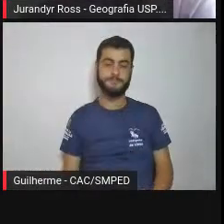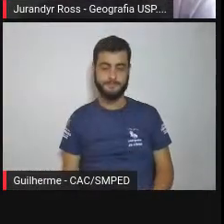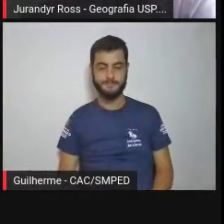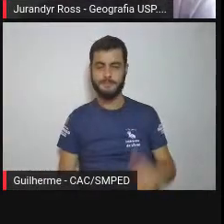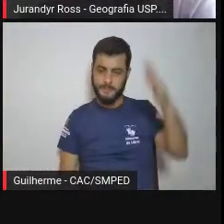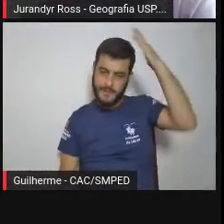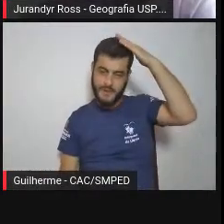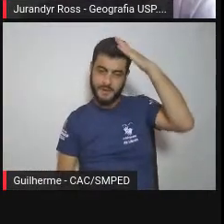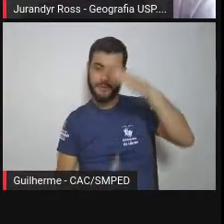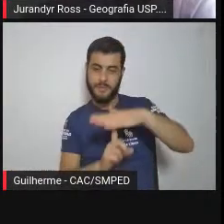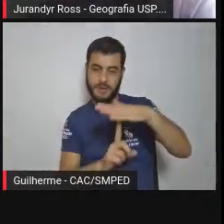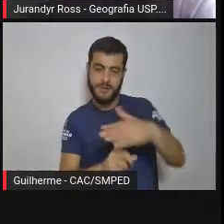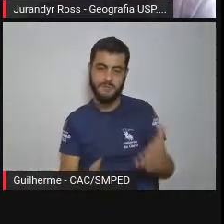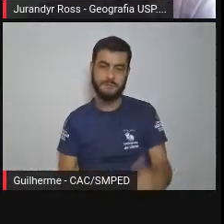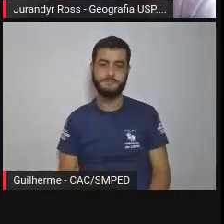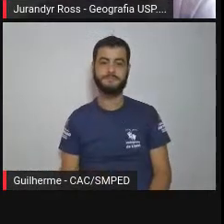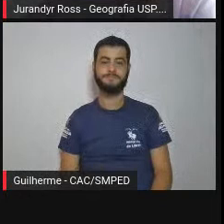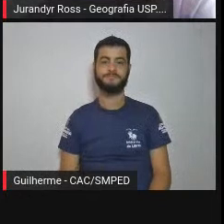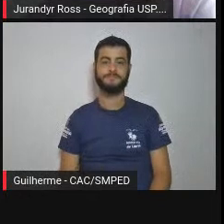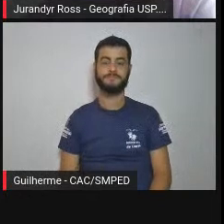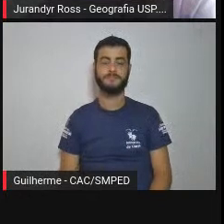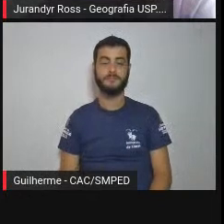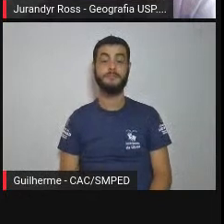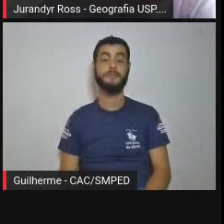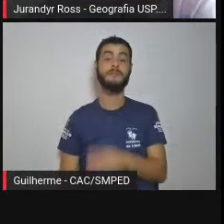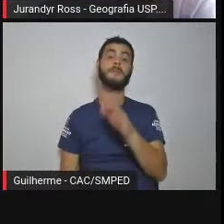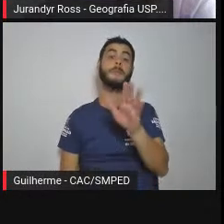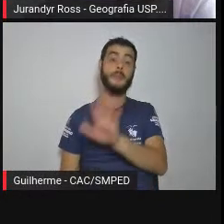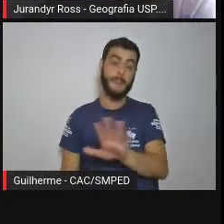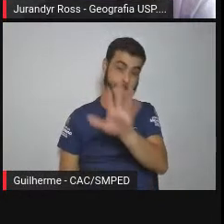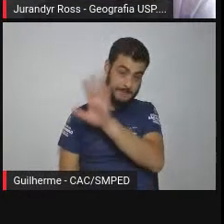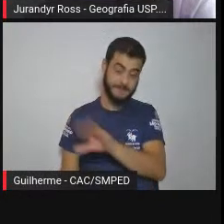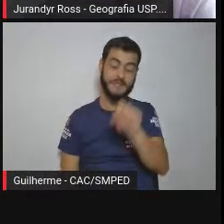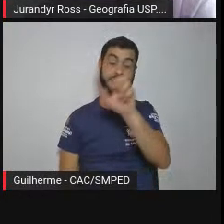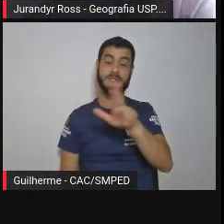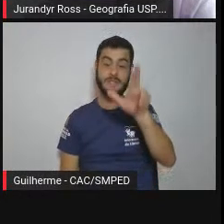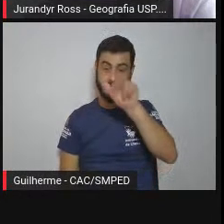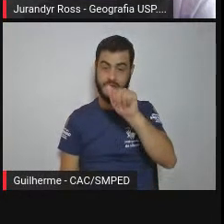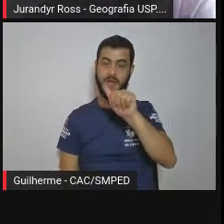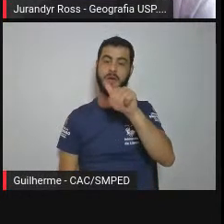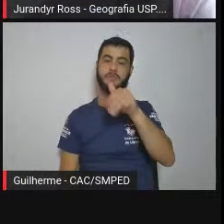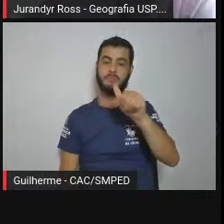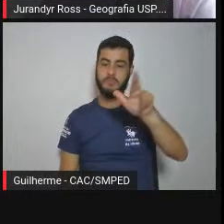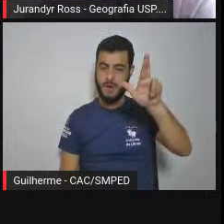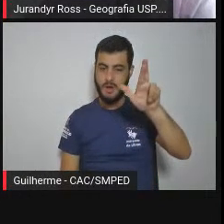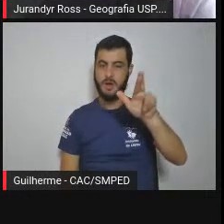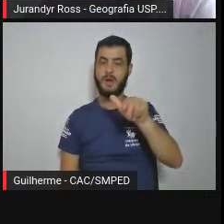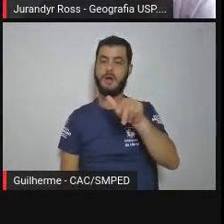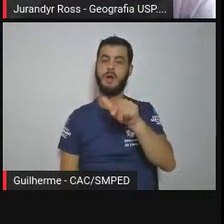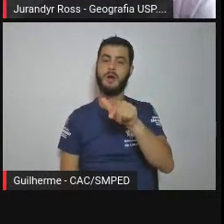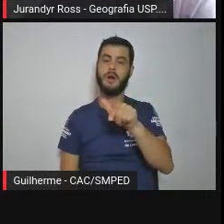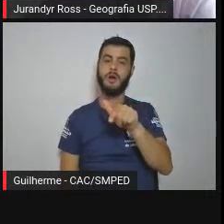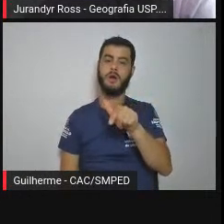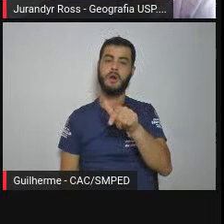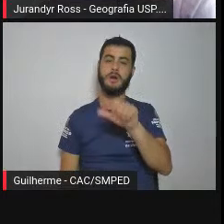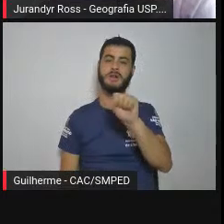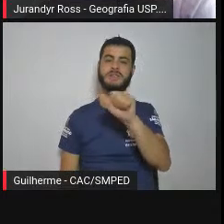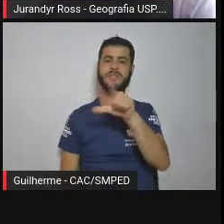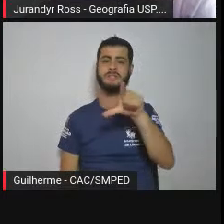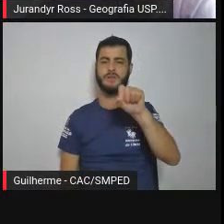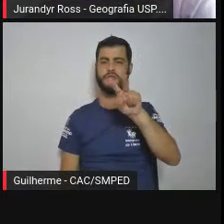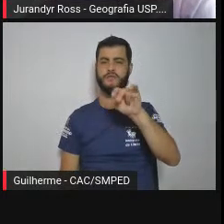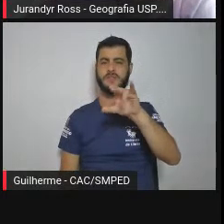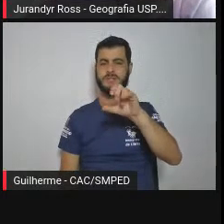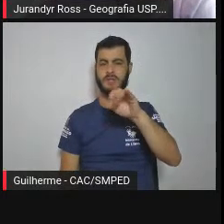a bacia de Itaubaté, a Serra do Mar, as planícias costeiras, Santos e São Vicente estão aqui e, nesta continuidade,